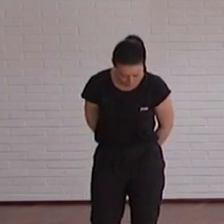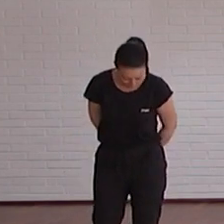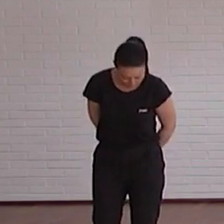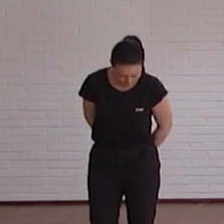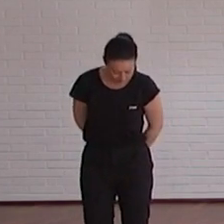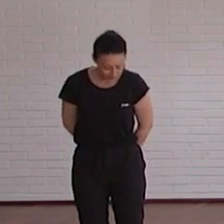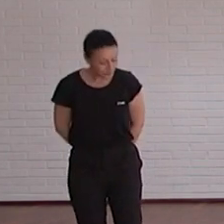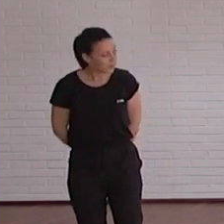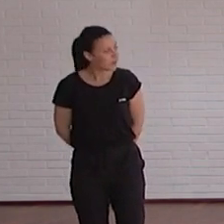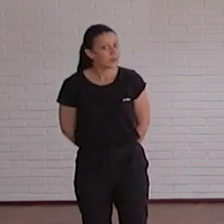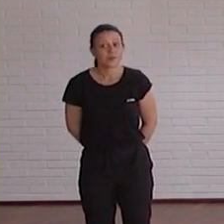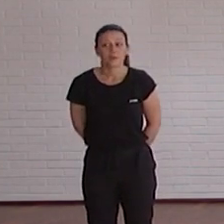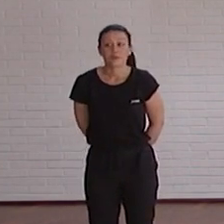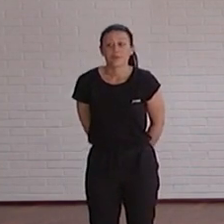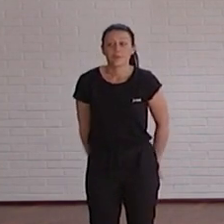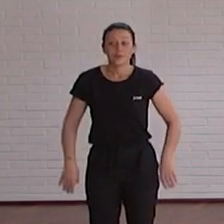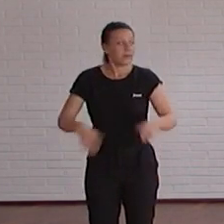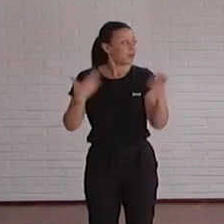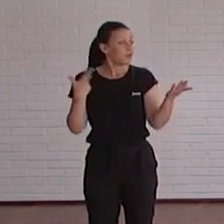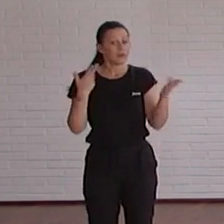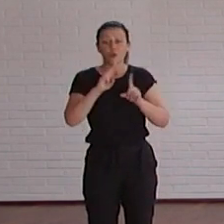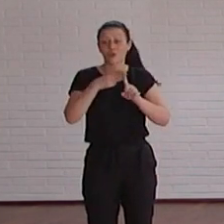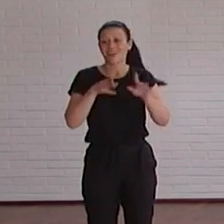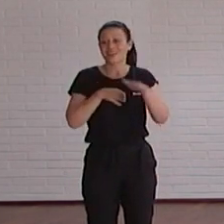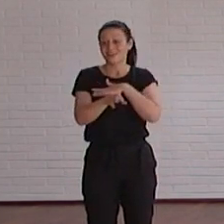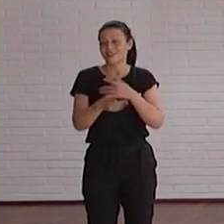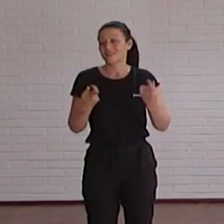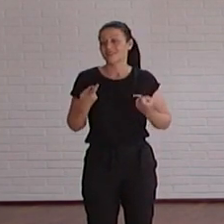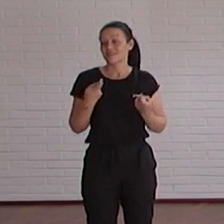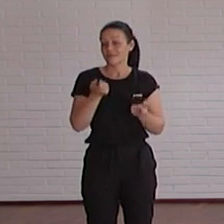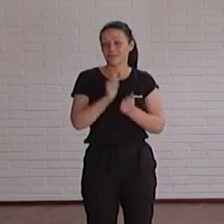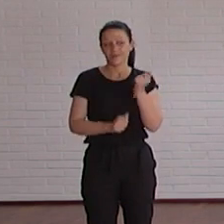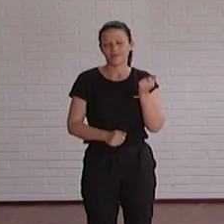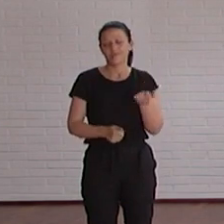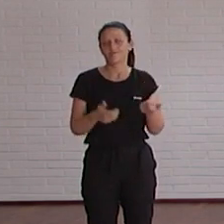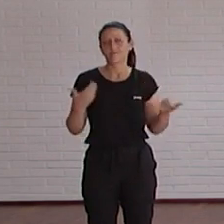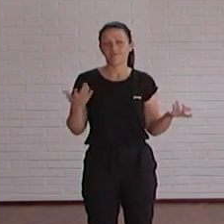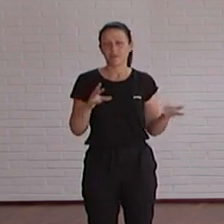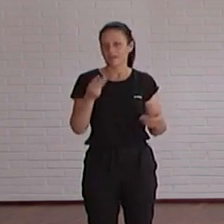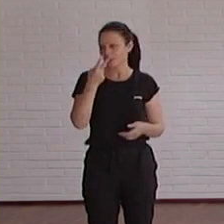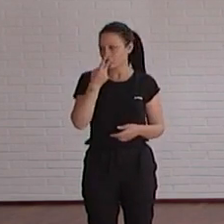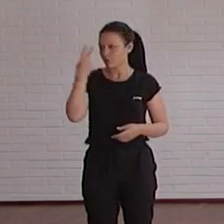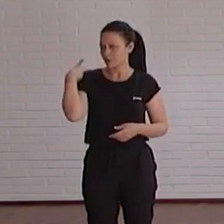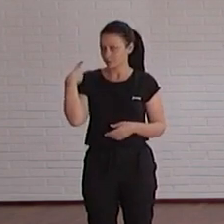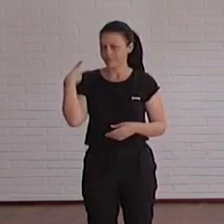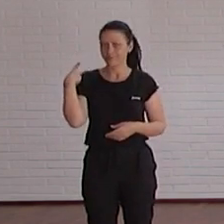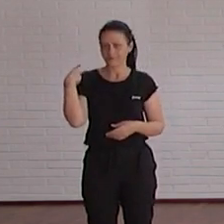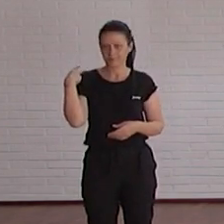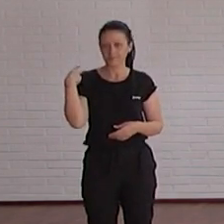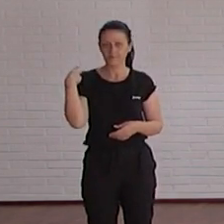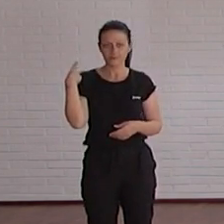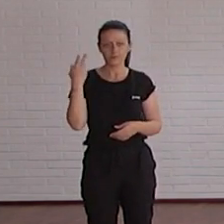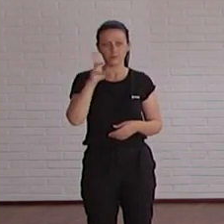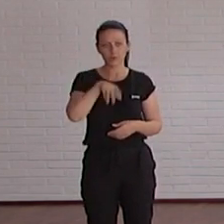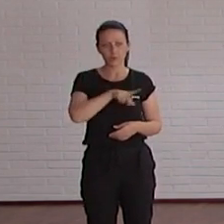Y bueno, la necesidad de tener una web accesible nos llevó a empezar a desarrollar hace ya dos años en enero